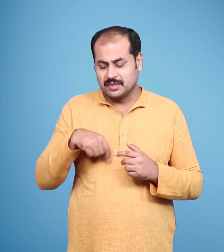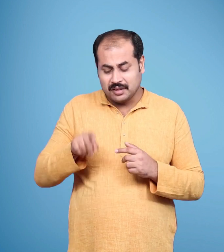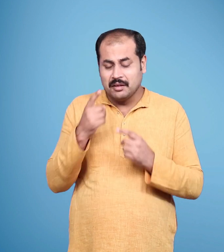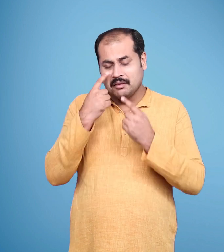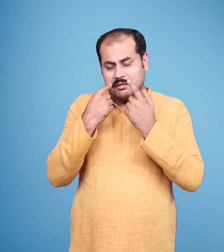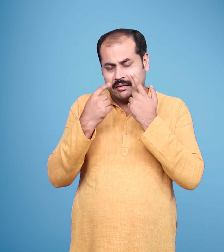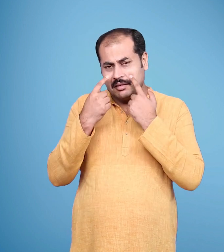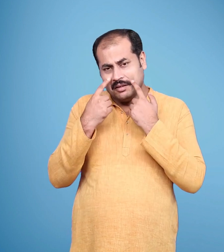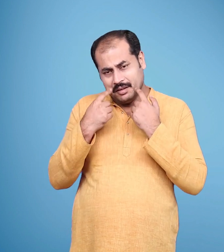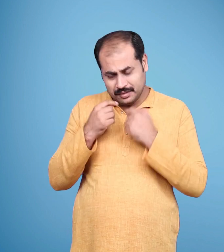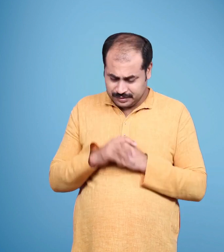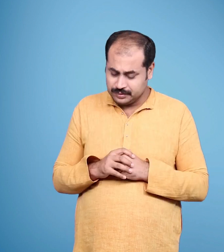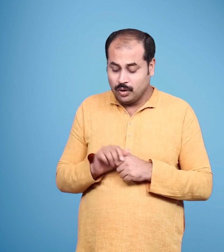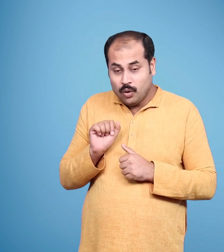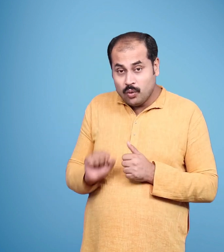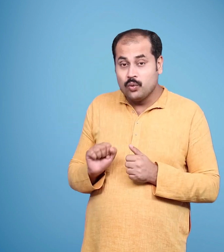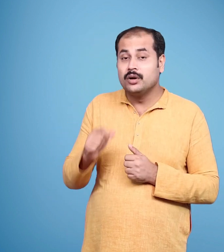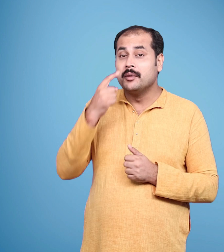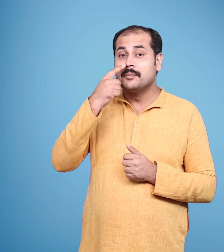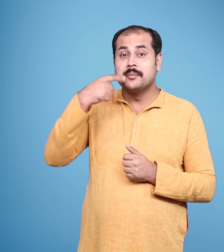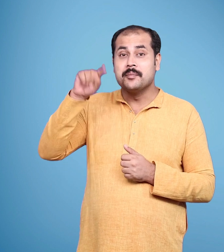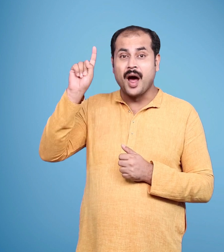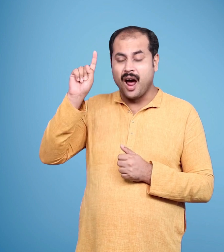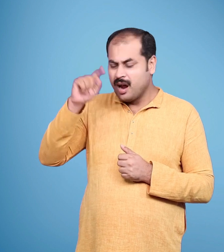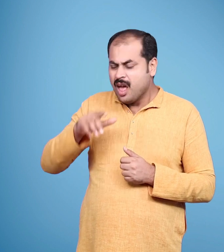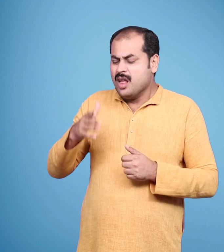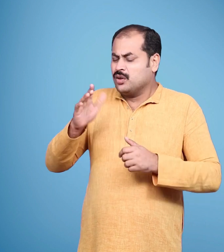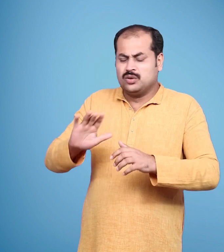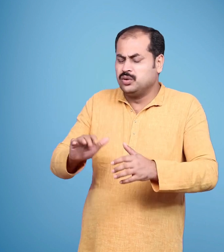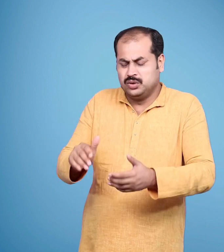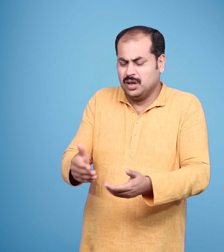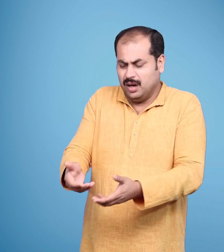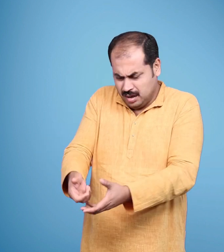विलाब करने लगे मा कैकै ने उन्हें उठाया